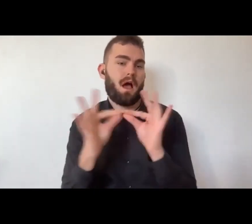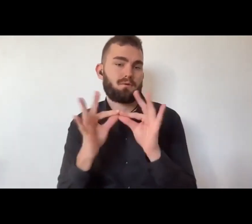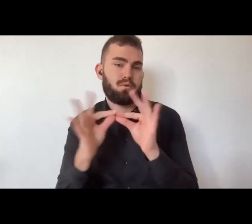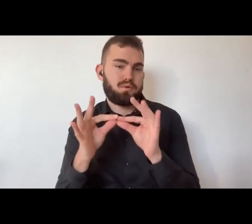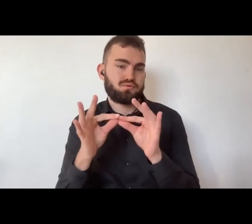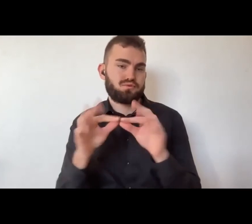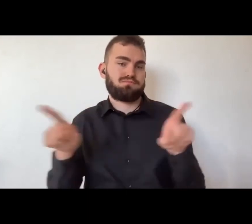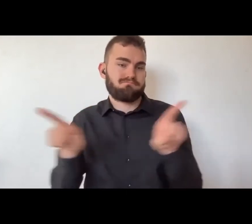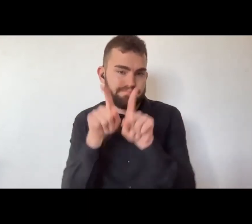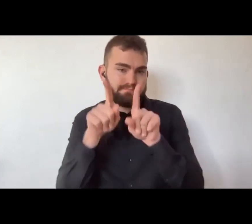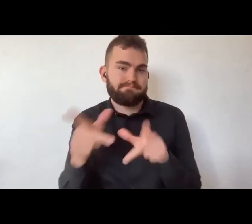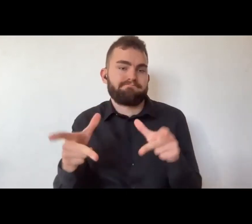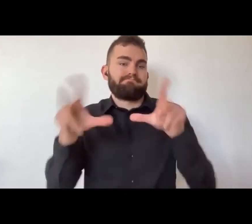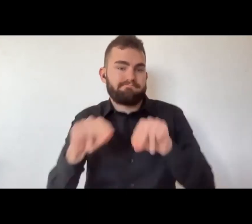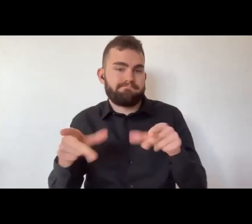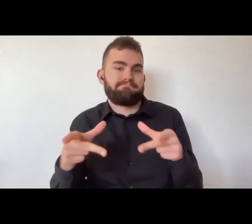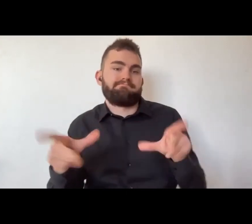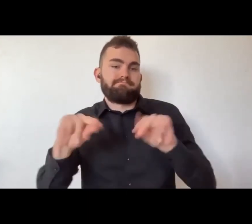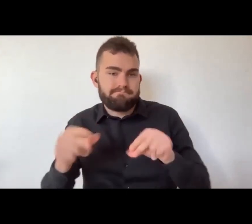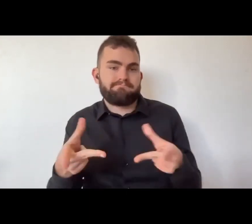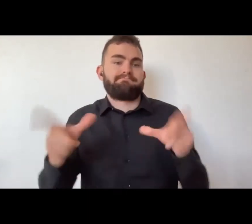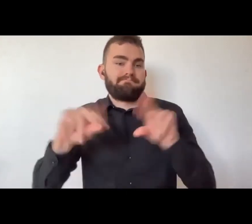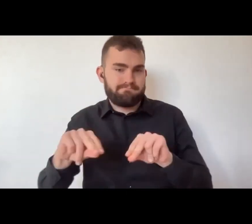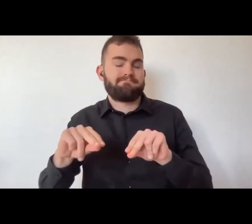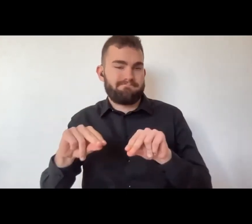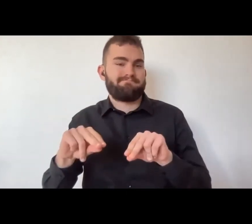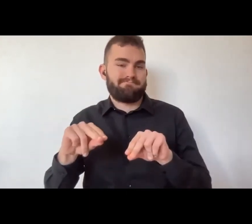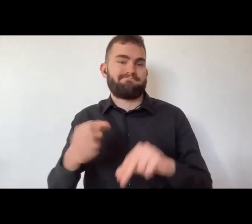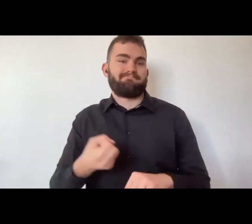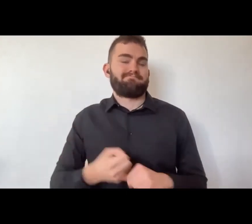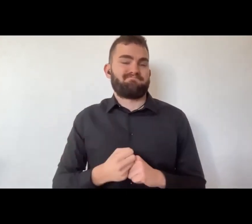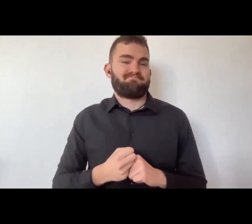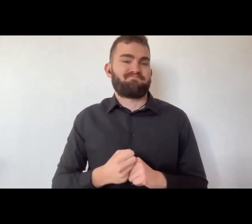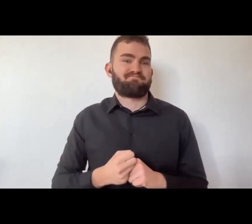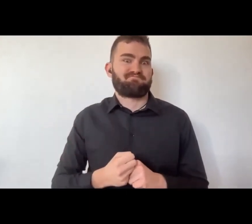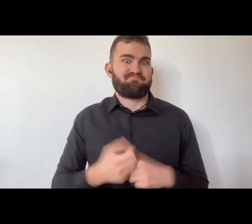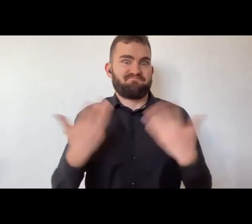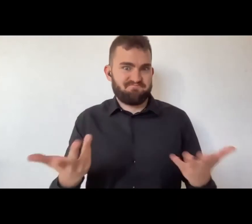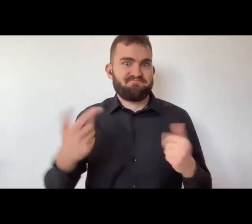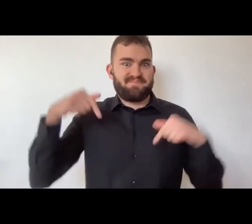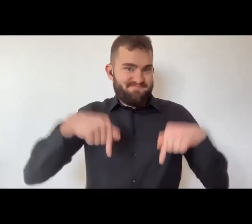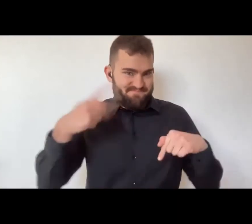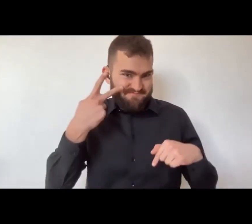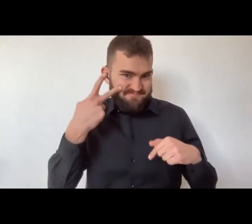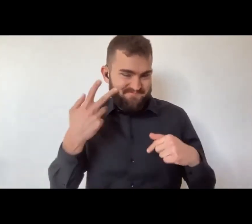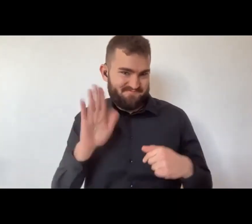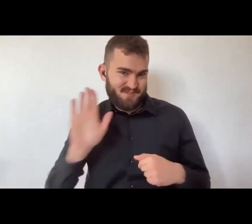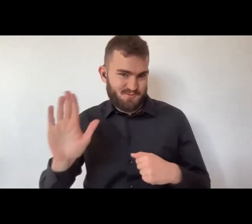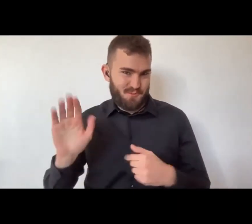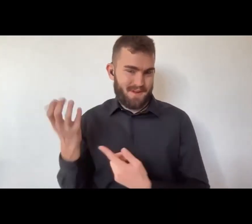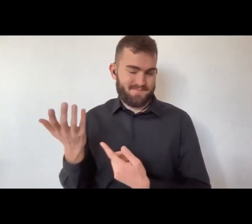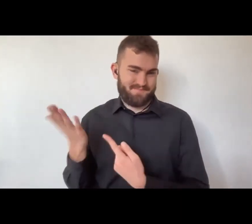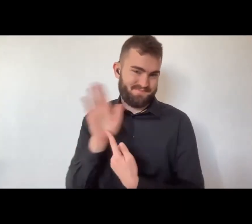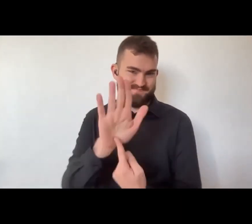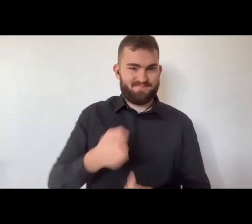regole diverse da quelle della lingua italiana scritta sono ripetizioni di forme delle mani le cosiddette configurazioni e